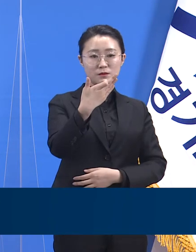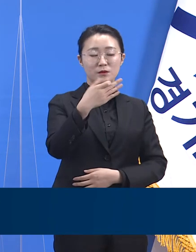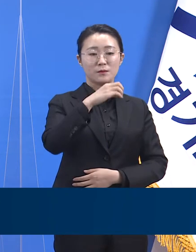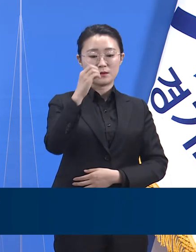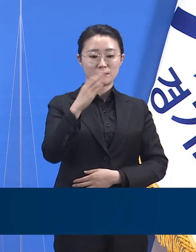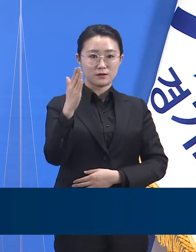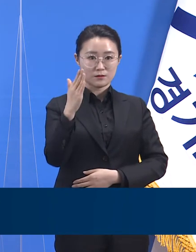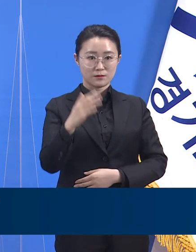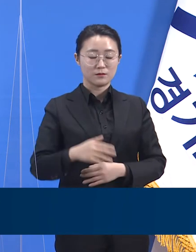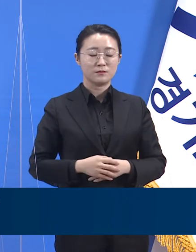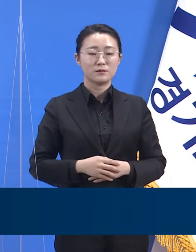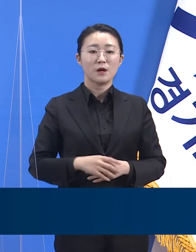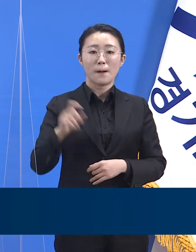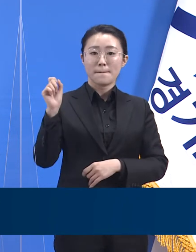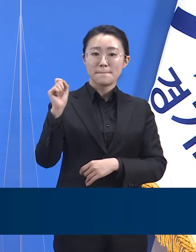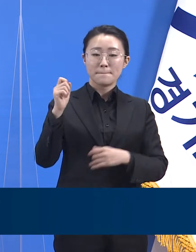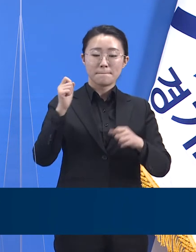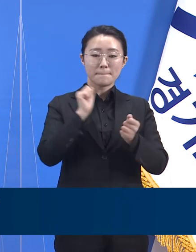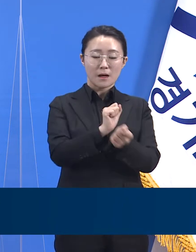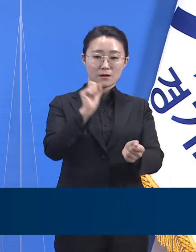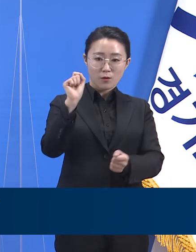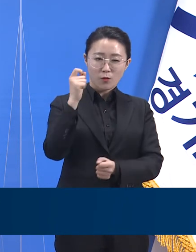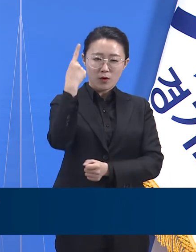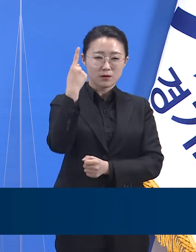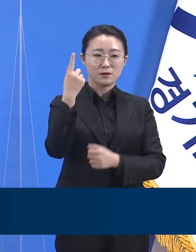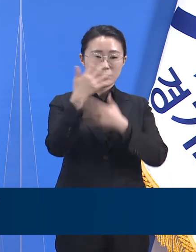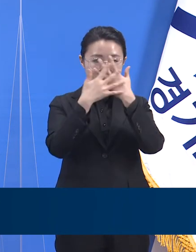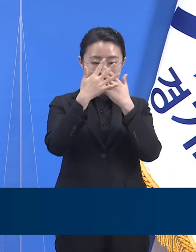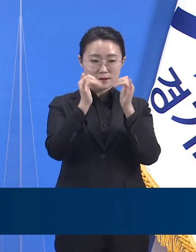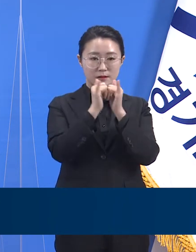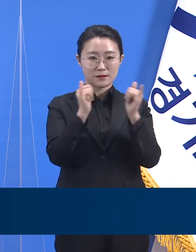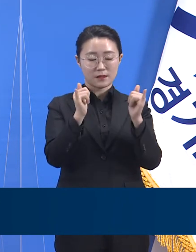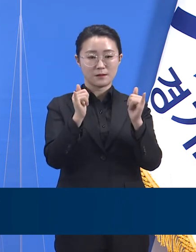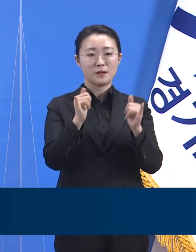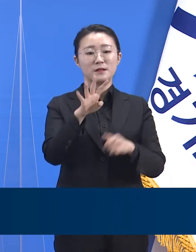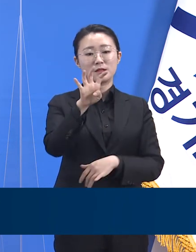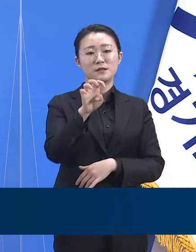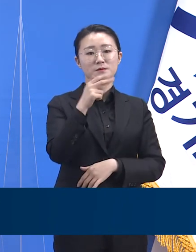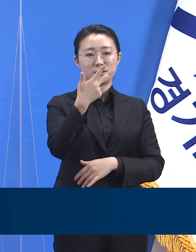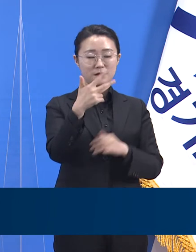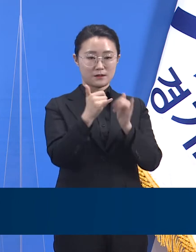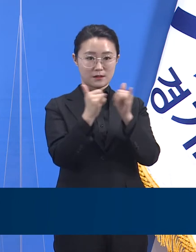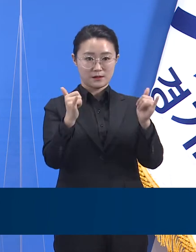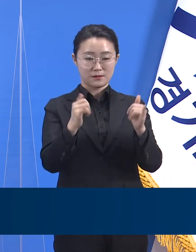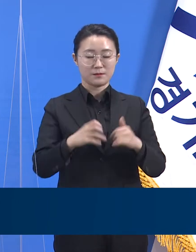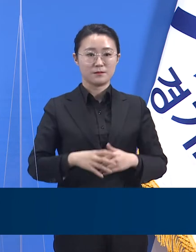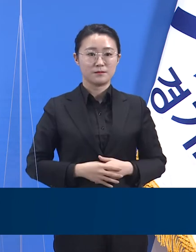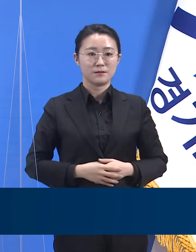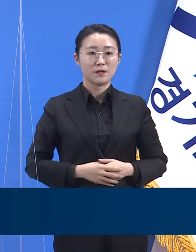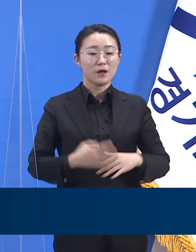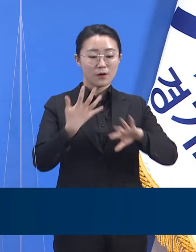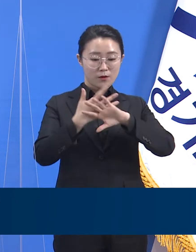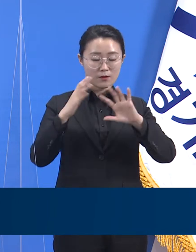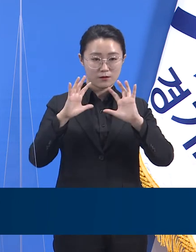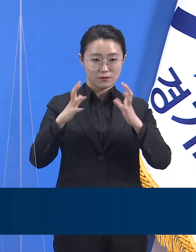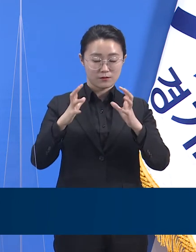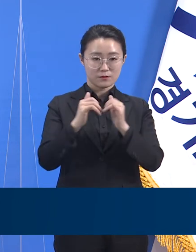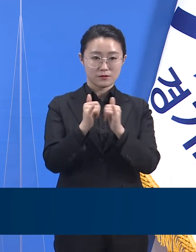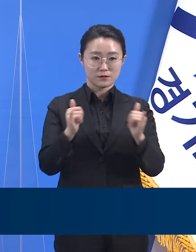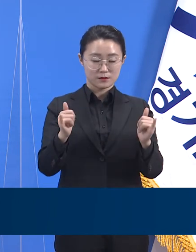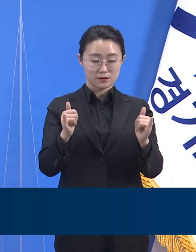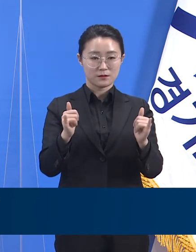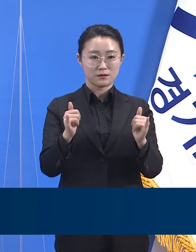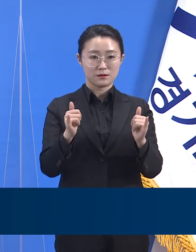확진자는 32.0%인 47명이었습니다. 외국인 확진자는 11